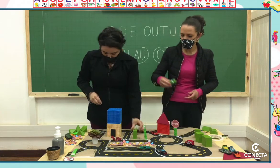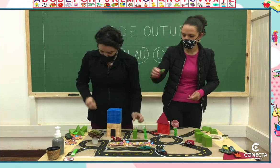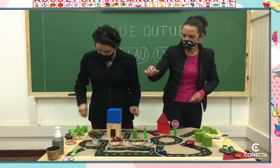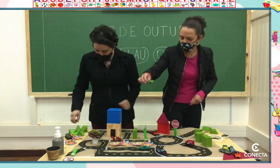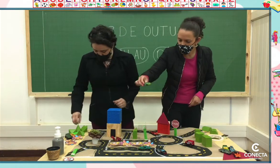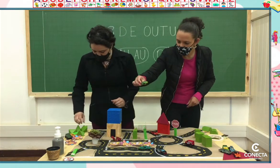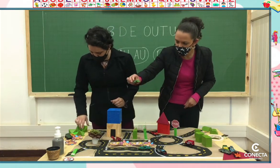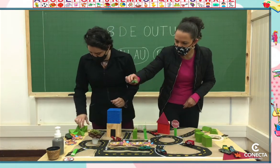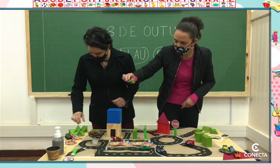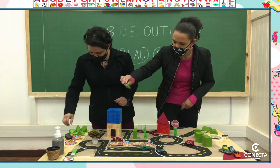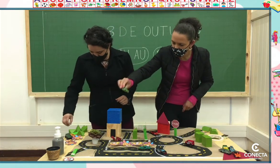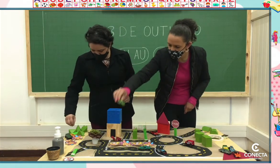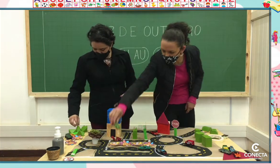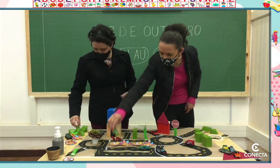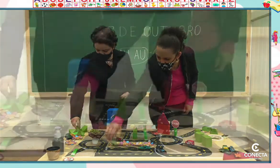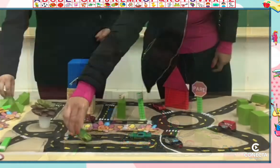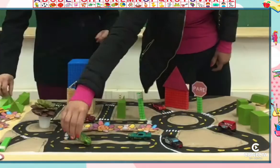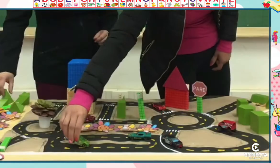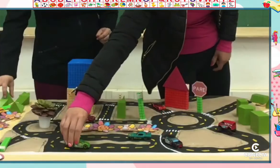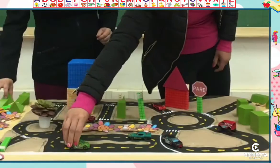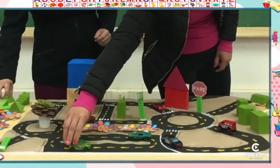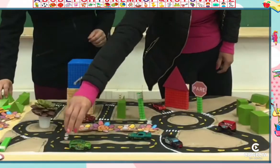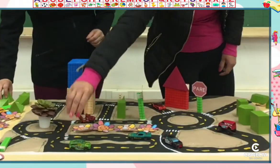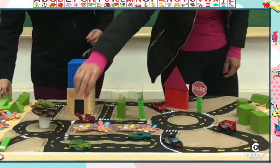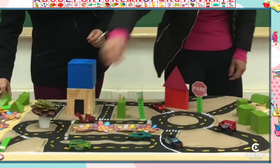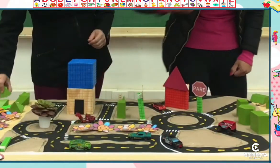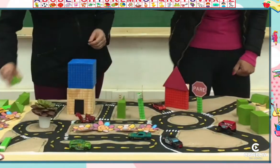movimentado. Então, vamos colocar bastante carro aqui.